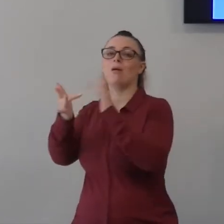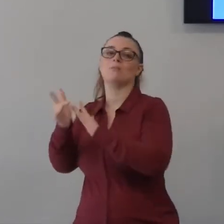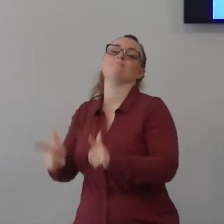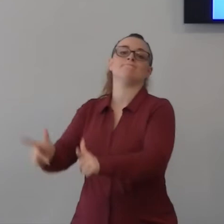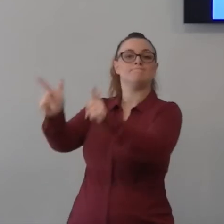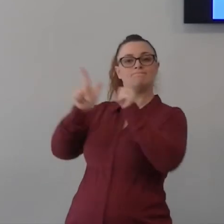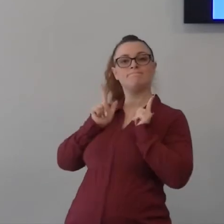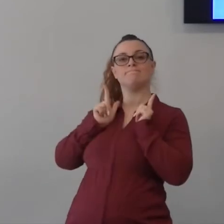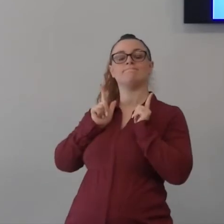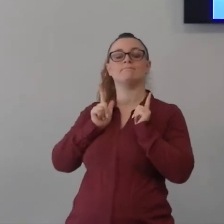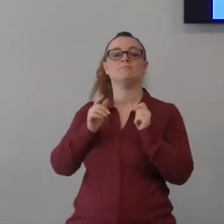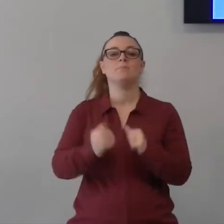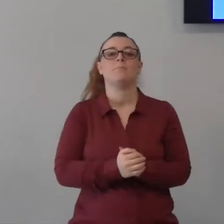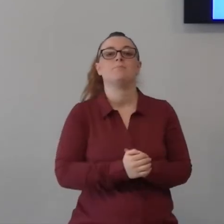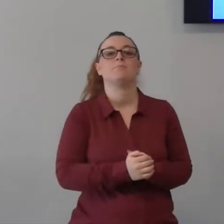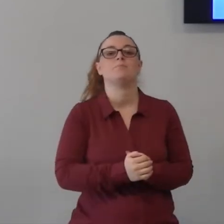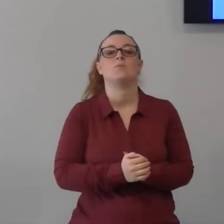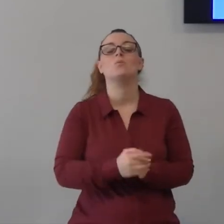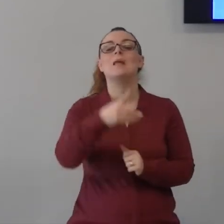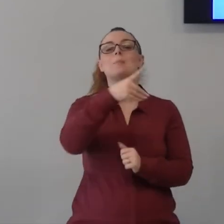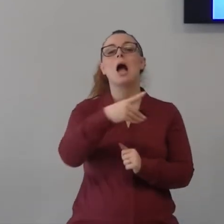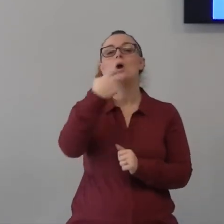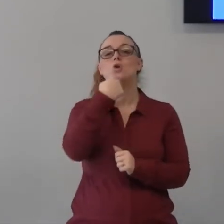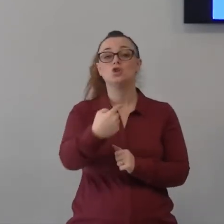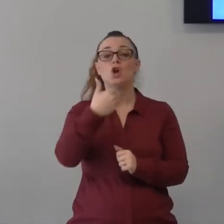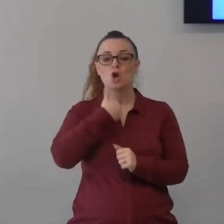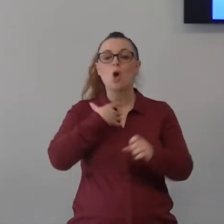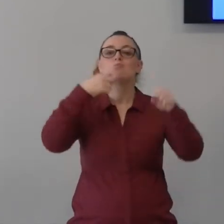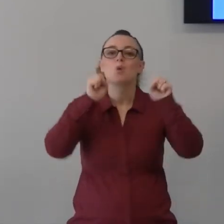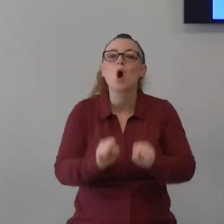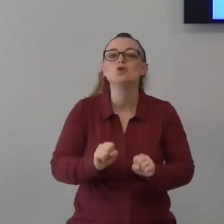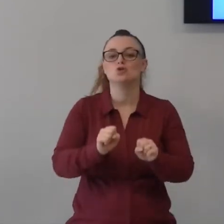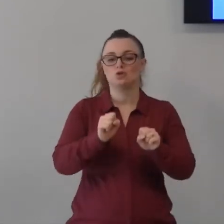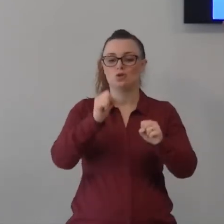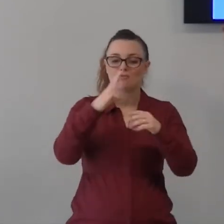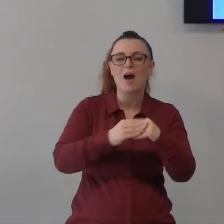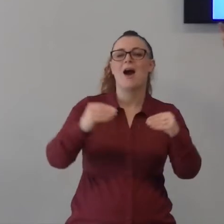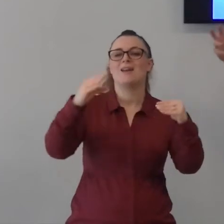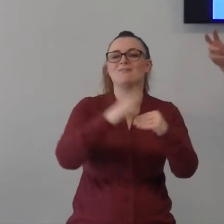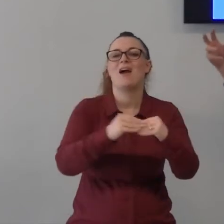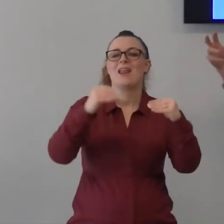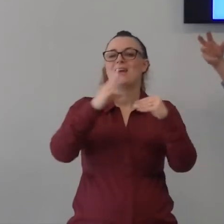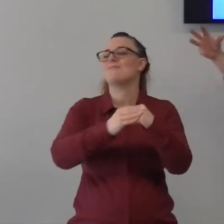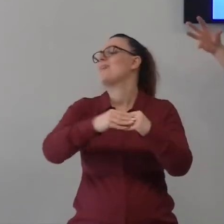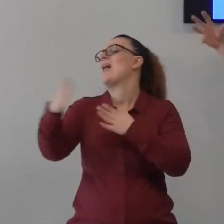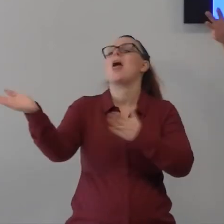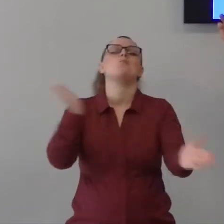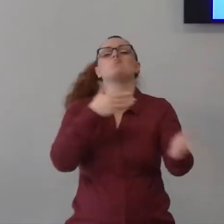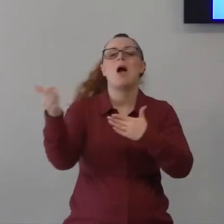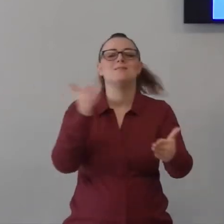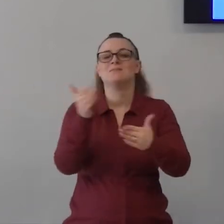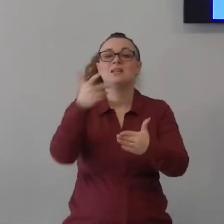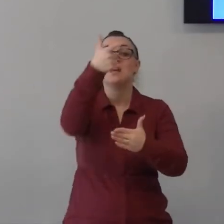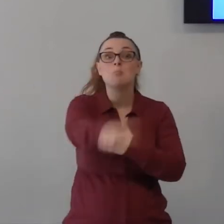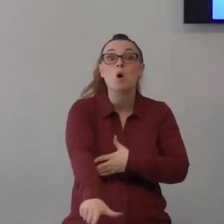posso ogni cosa in Gesù che mi fortifica la forza da dove viene da Paolo viene da